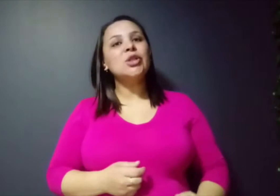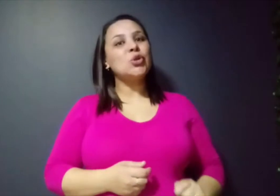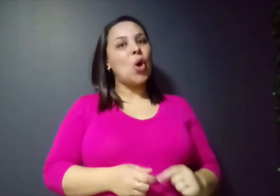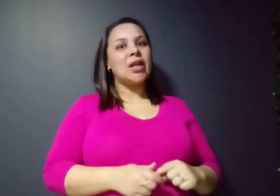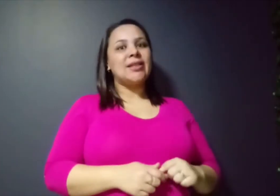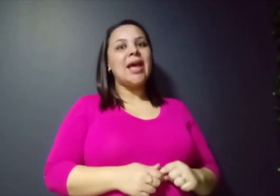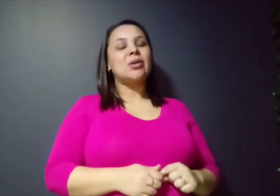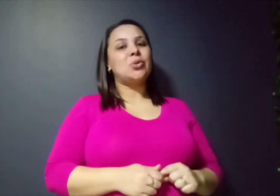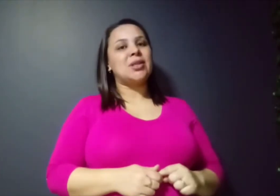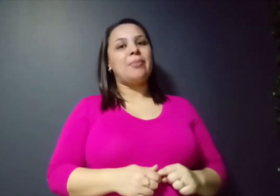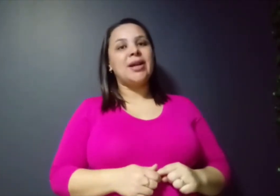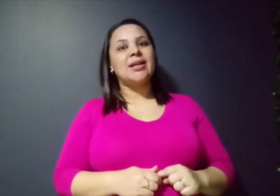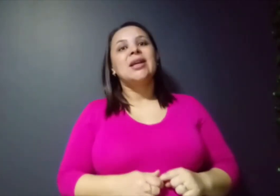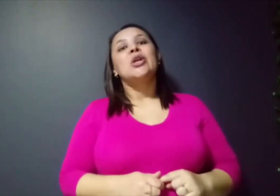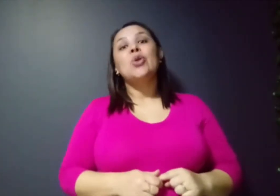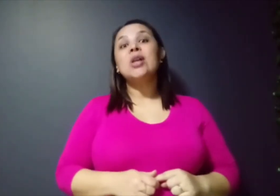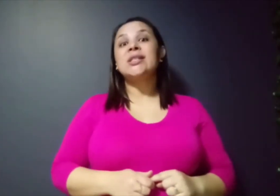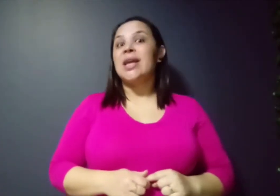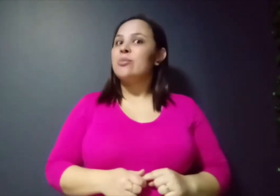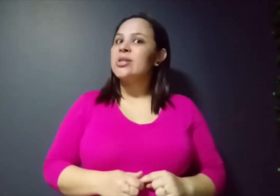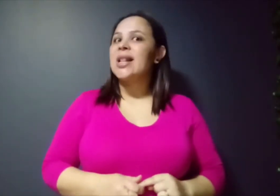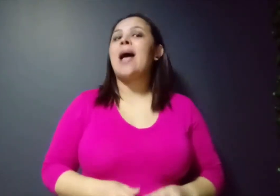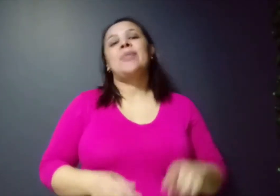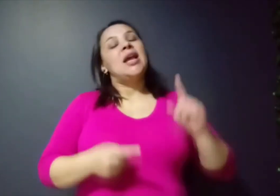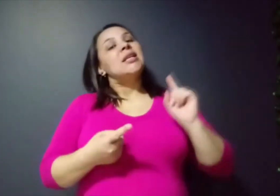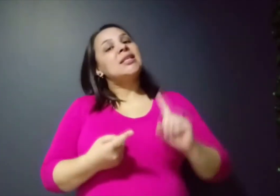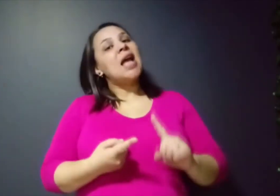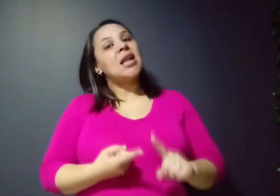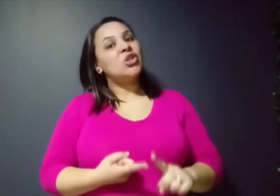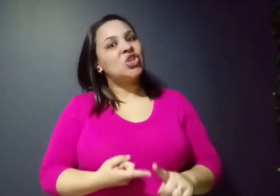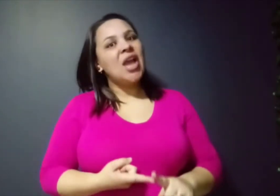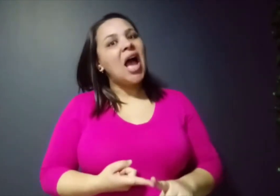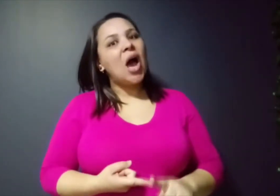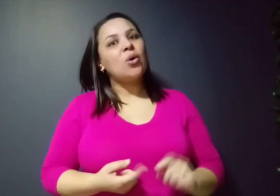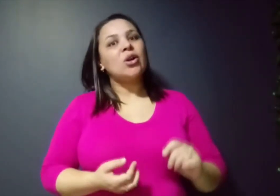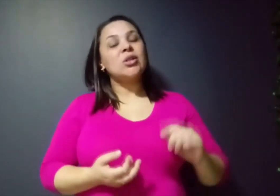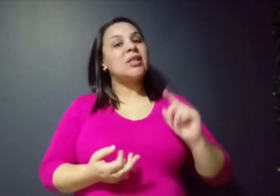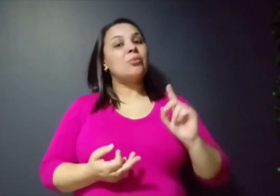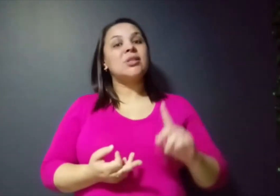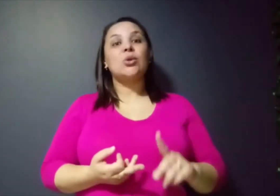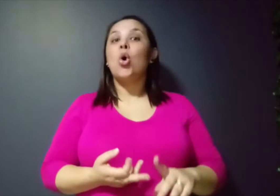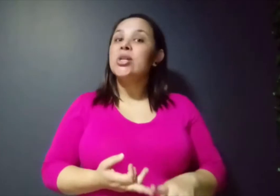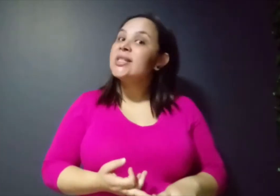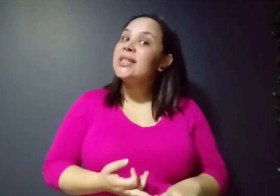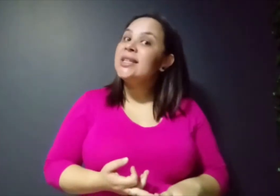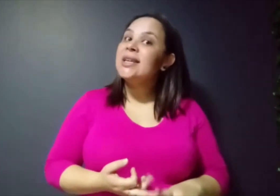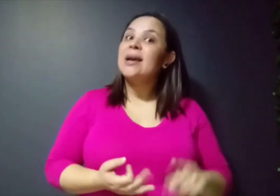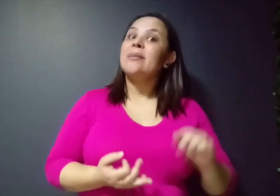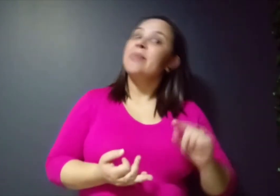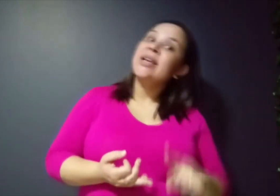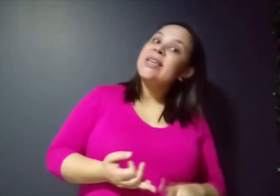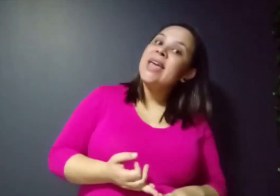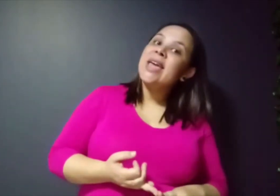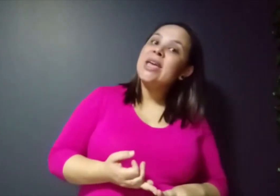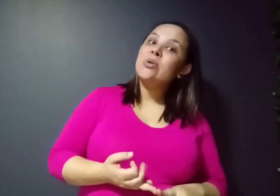escola Terra do Saber, nós temos lá salas de aula, nós temos cozinha, banheiros,